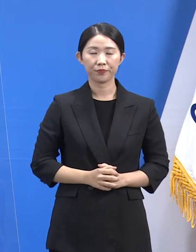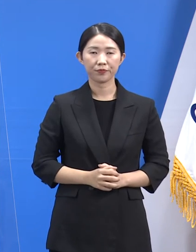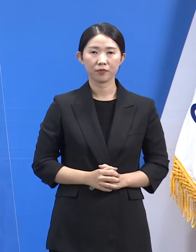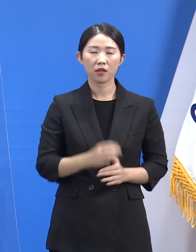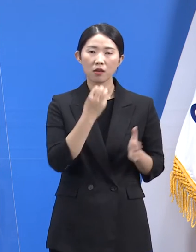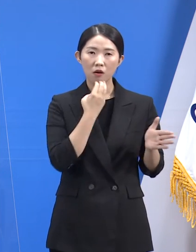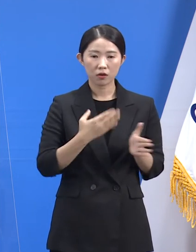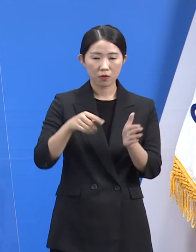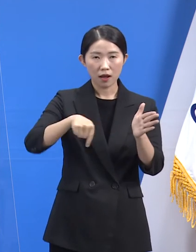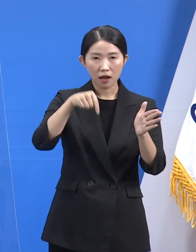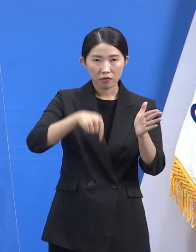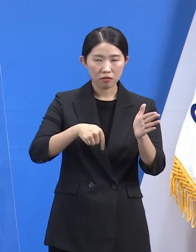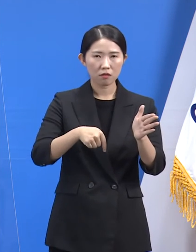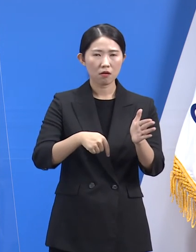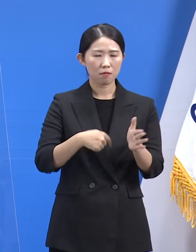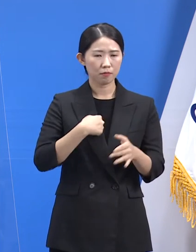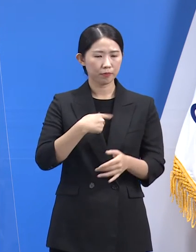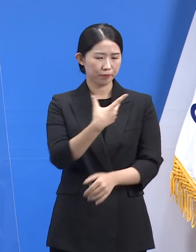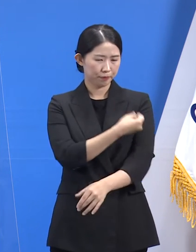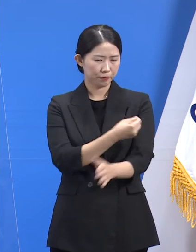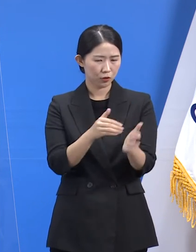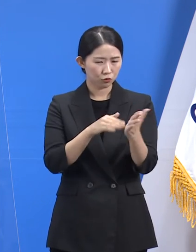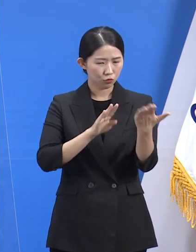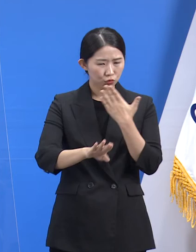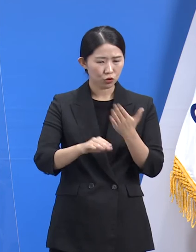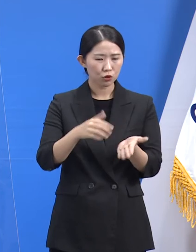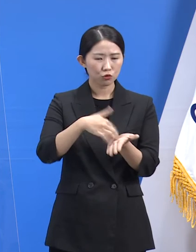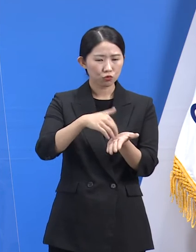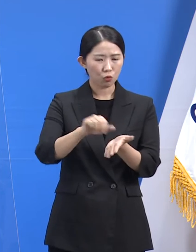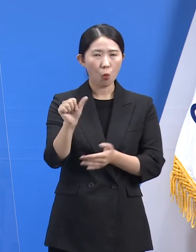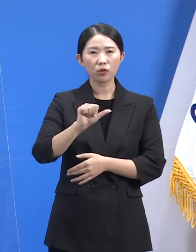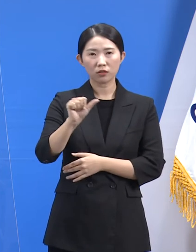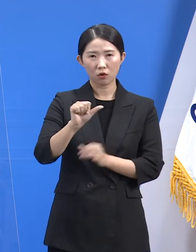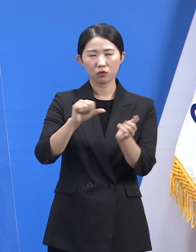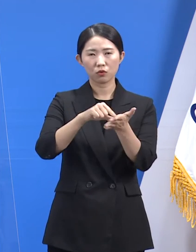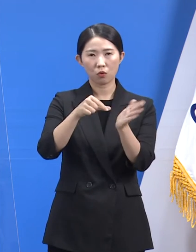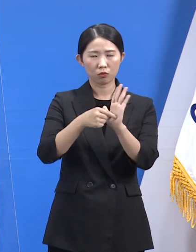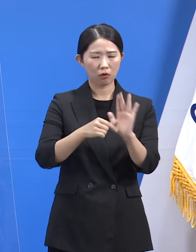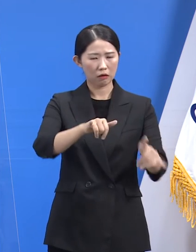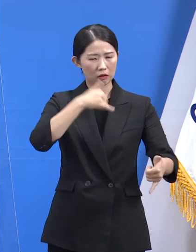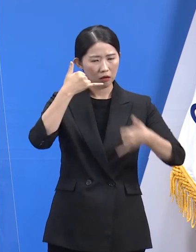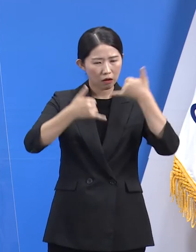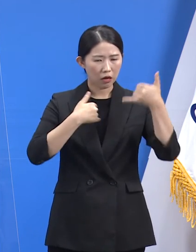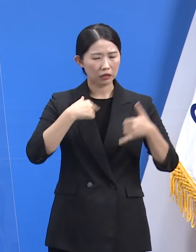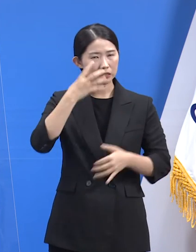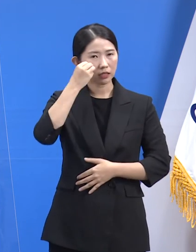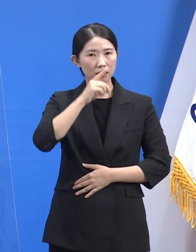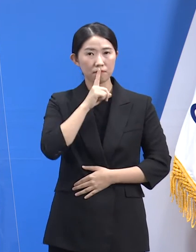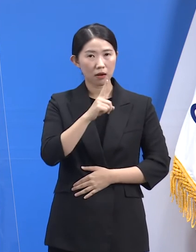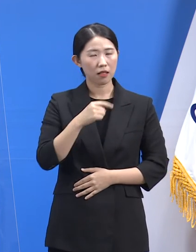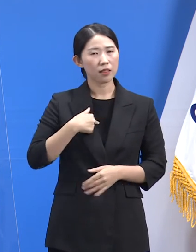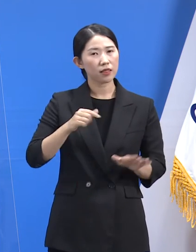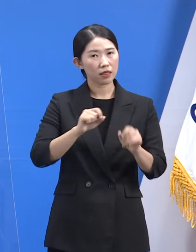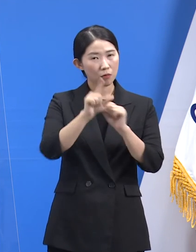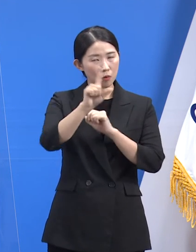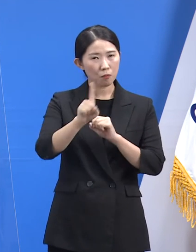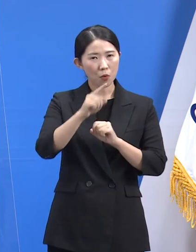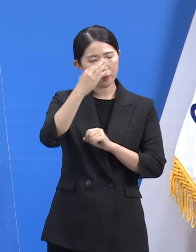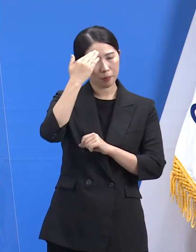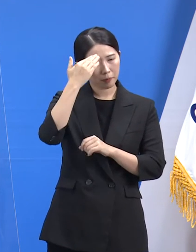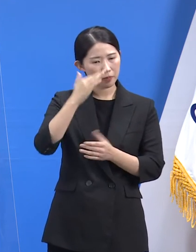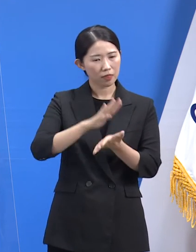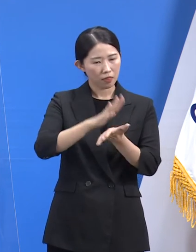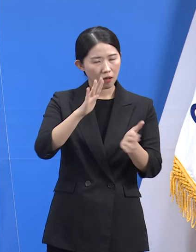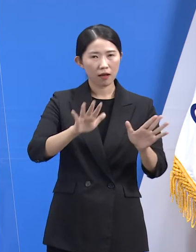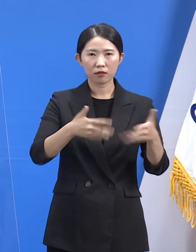,011건의 백신 이상 반응 신고가 있었습니다. 대부분 두통, 발열 등 경증 사례이며 중환자실 입원 등 중증 사례가